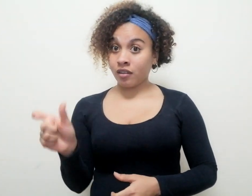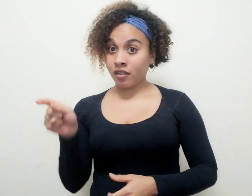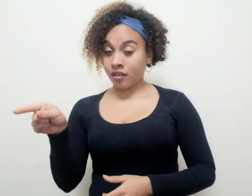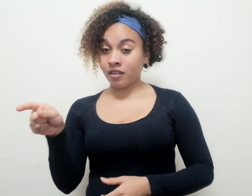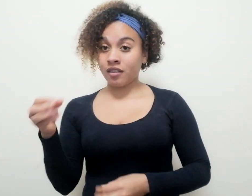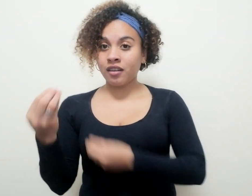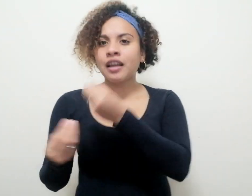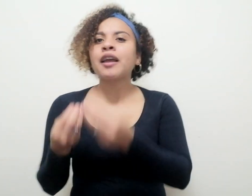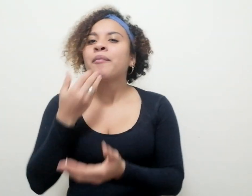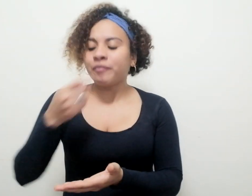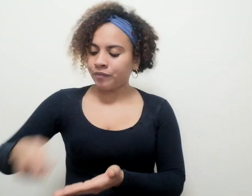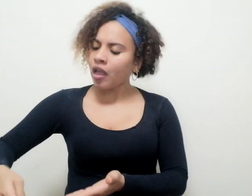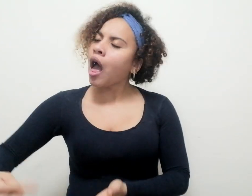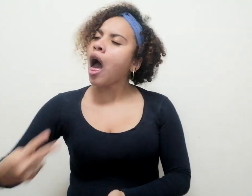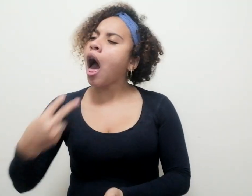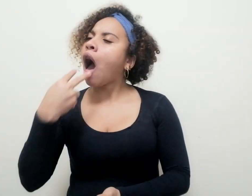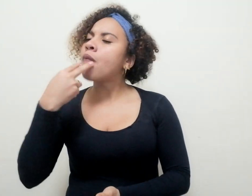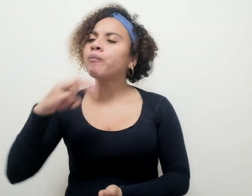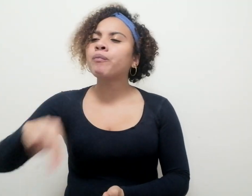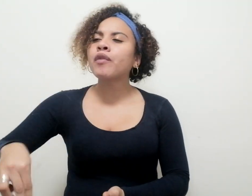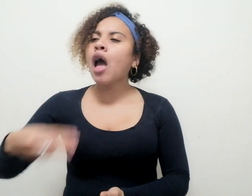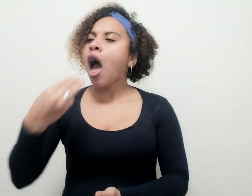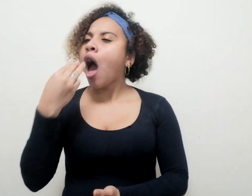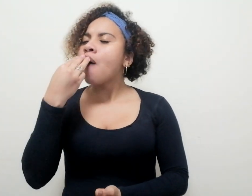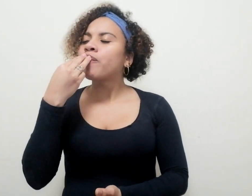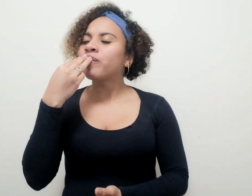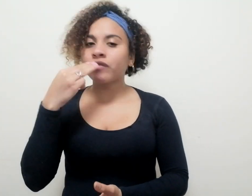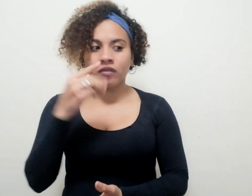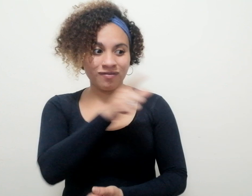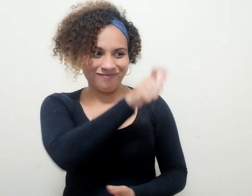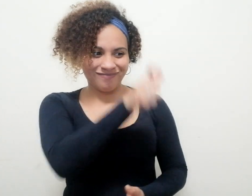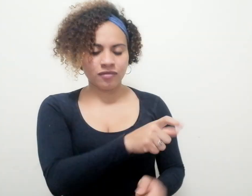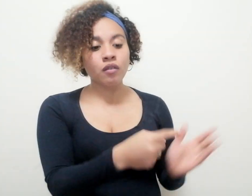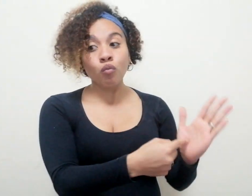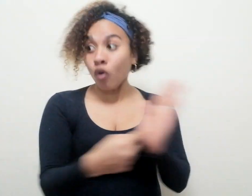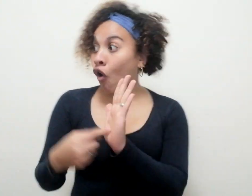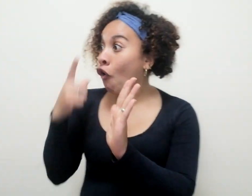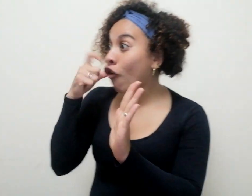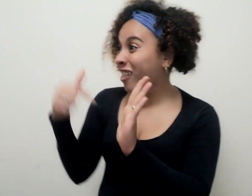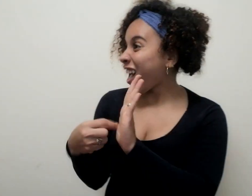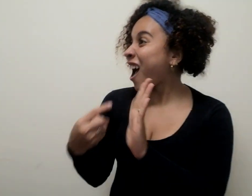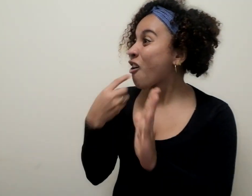llevando el tenedor a la boca una foto del chibuiro que se está comiendo.